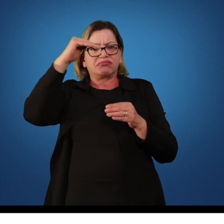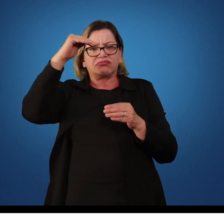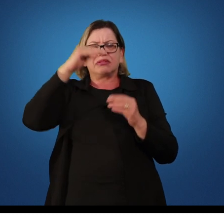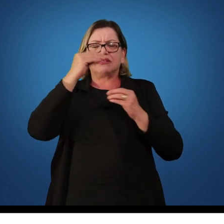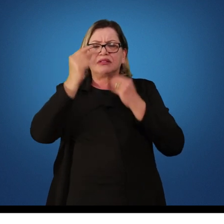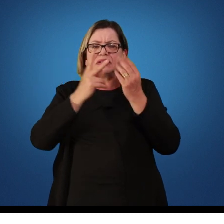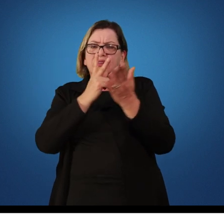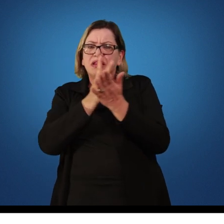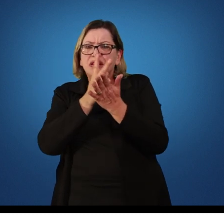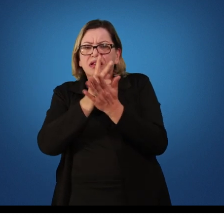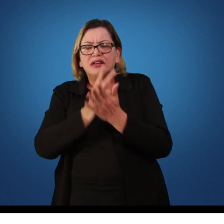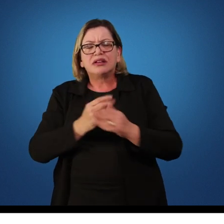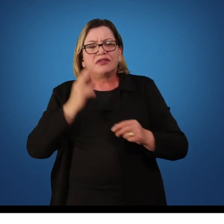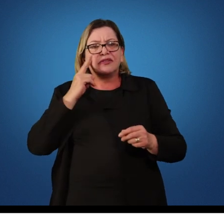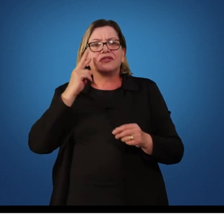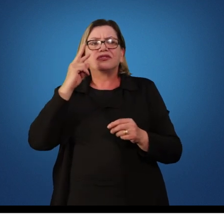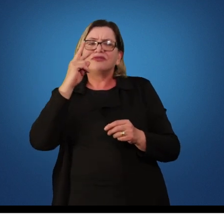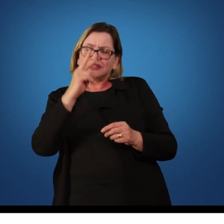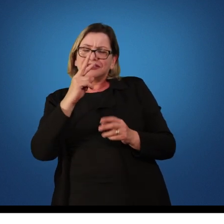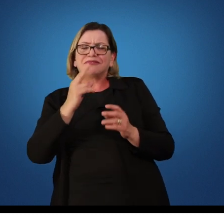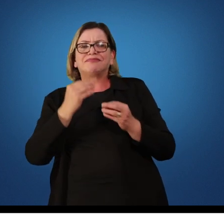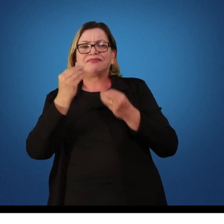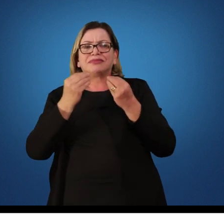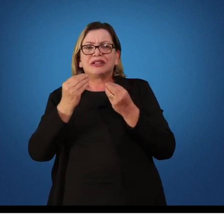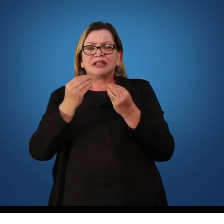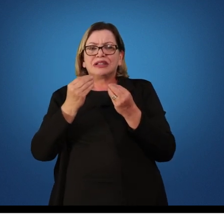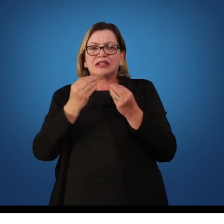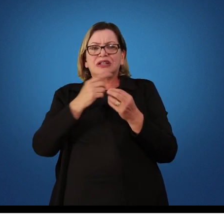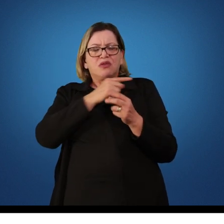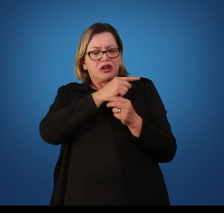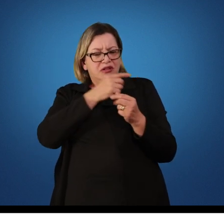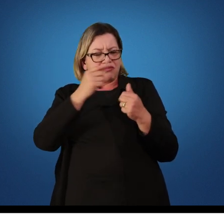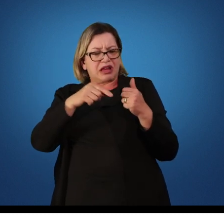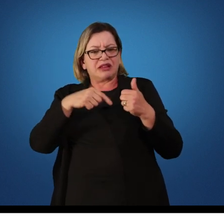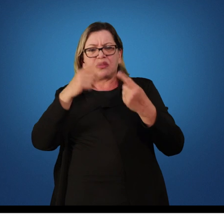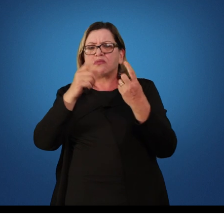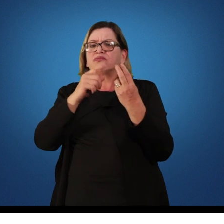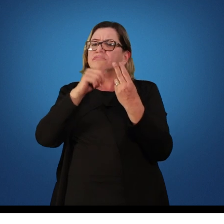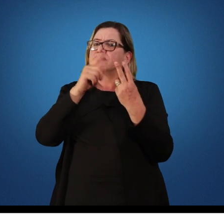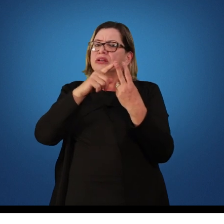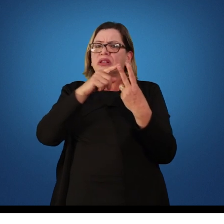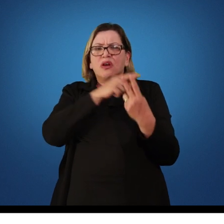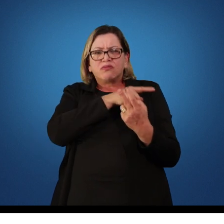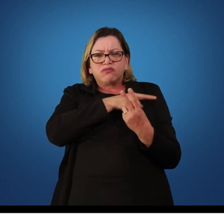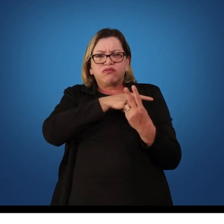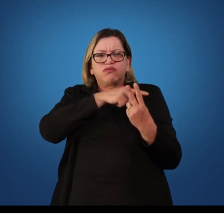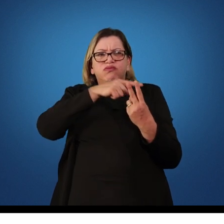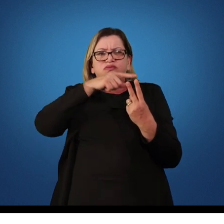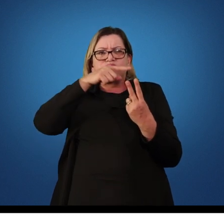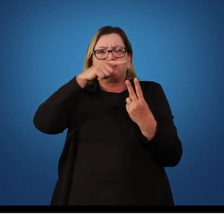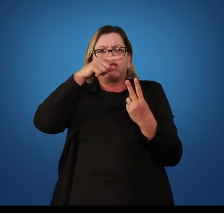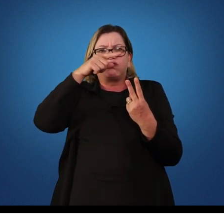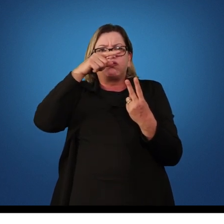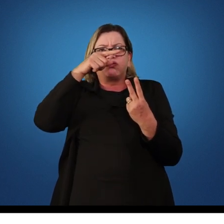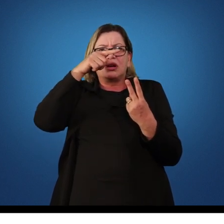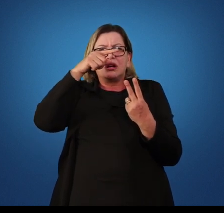desempenho. A curva negativamente acelerada, que ele ganha, ele tem um bom desempenho no início e um menor